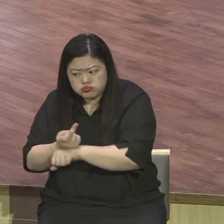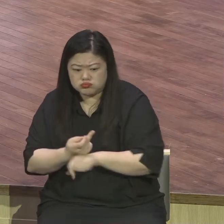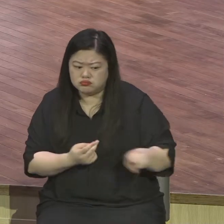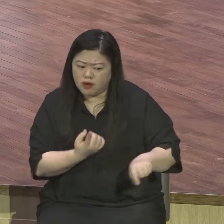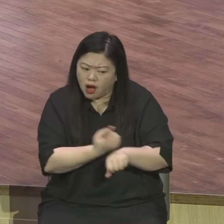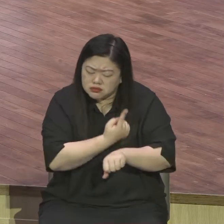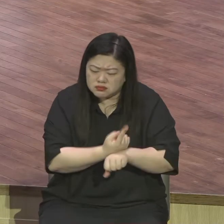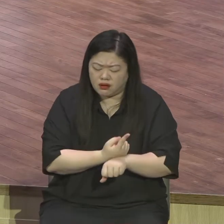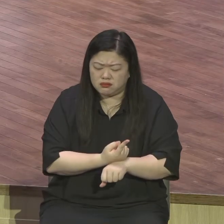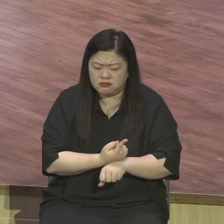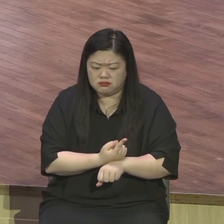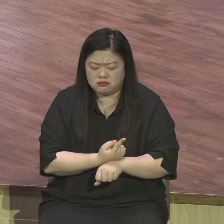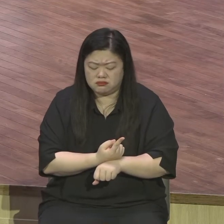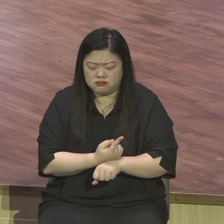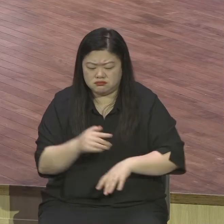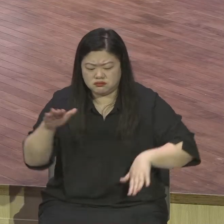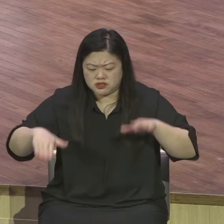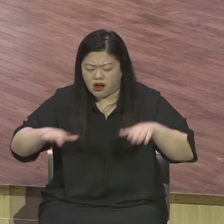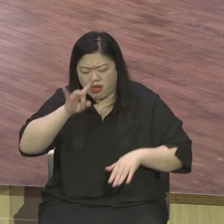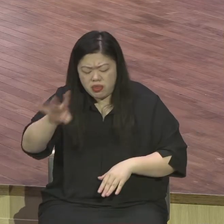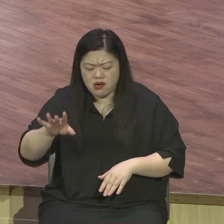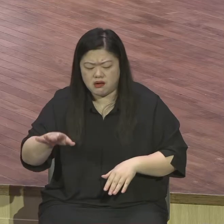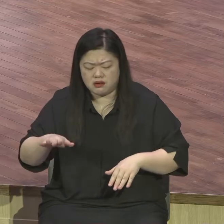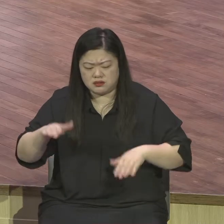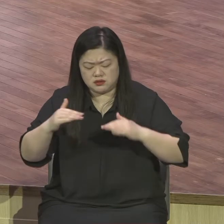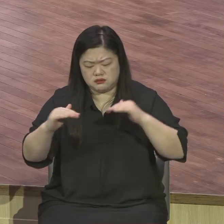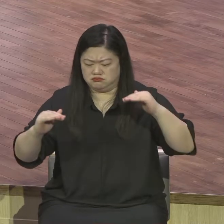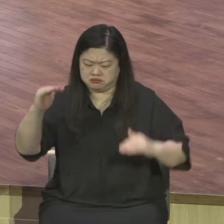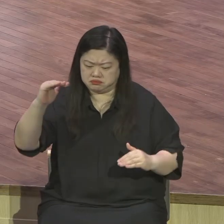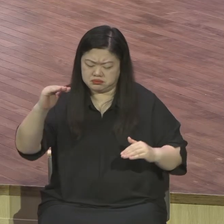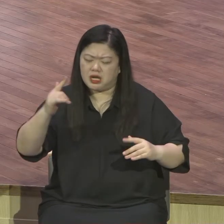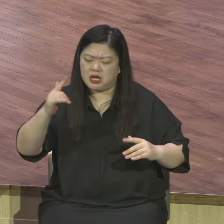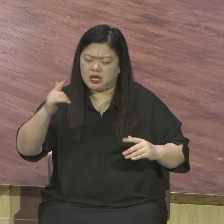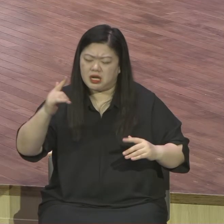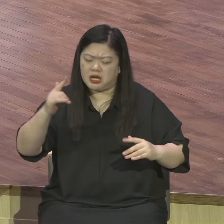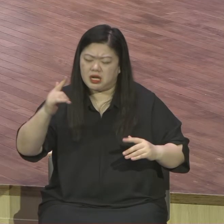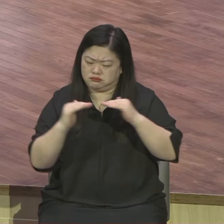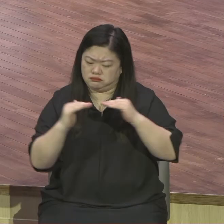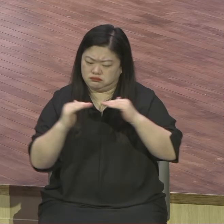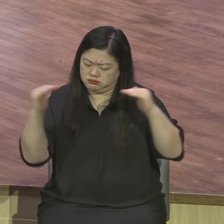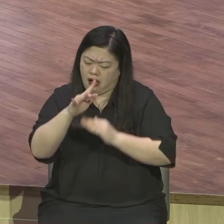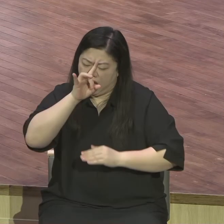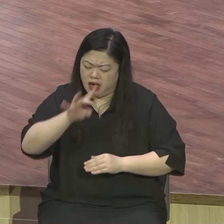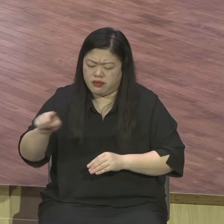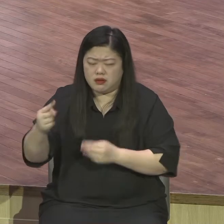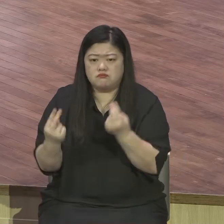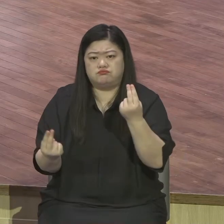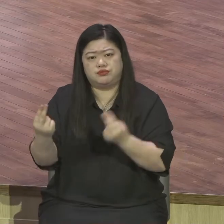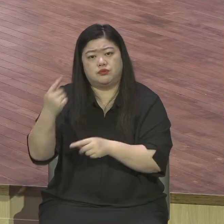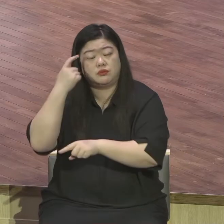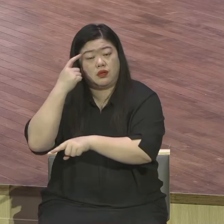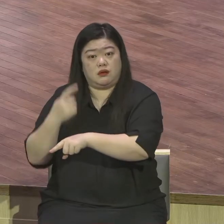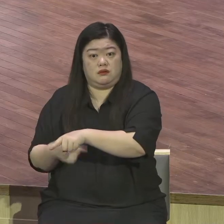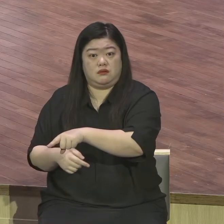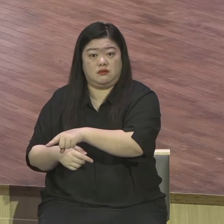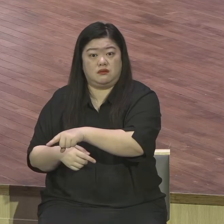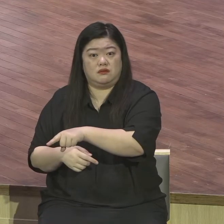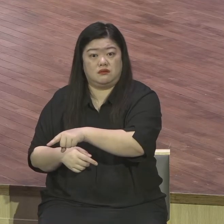원망불평이 이 원망불평 속에 사는 사람이 많아요 늘 비교하는 거요 먼저 이런